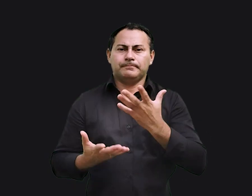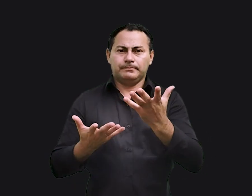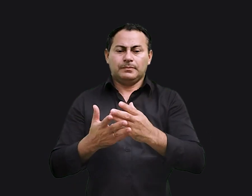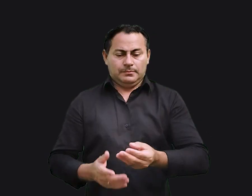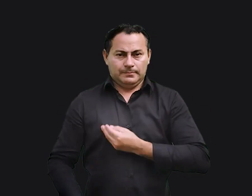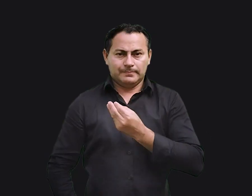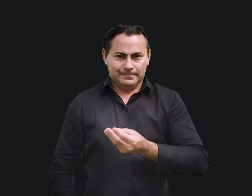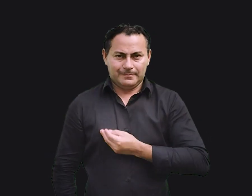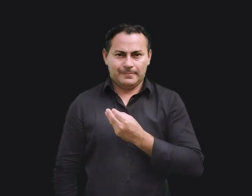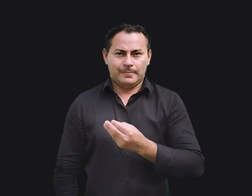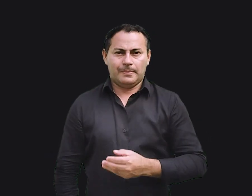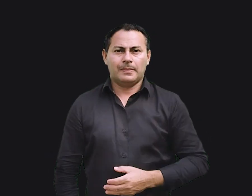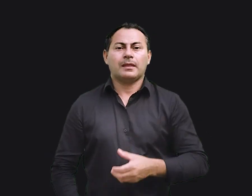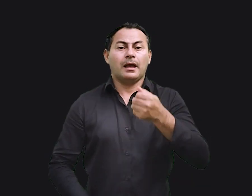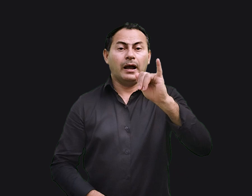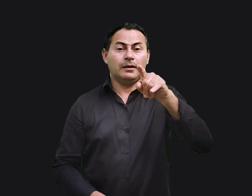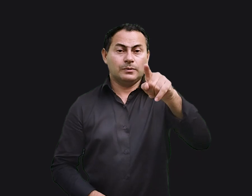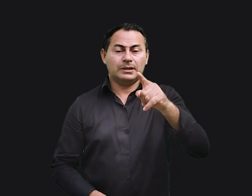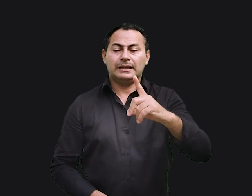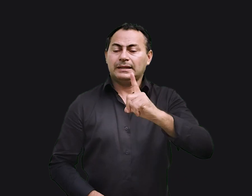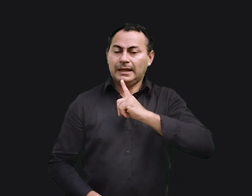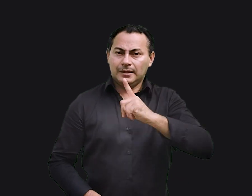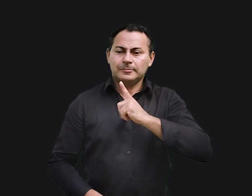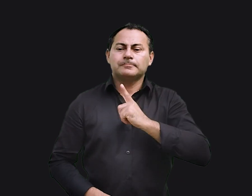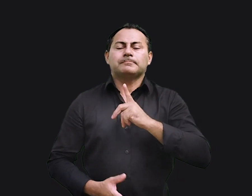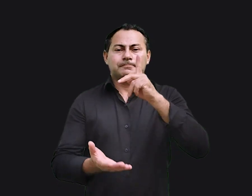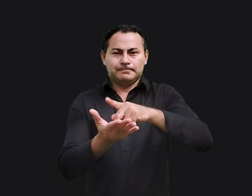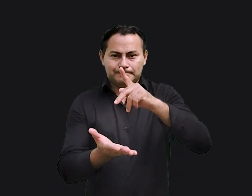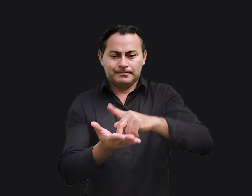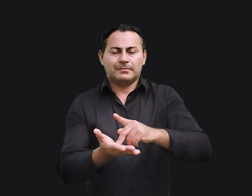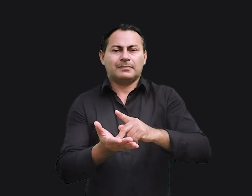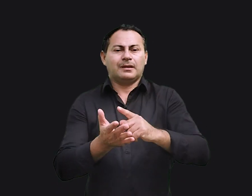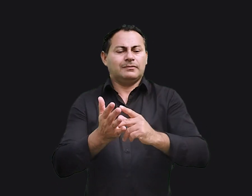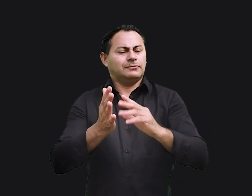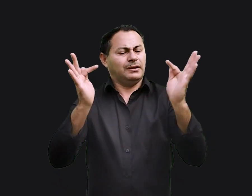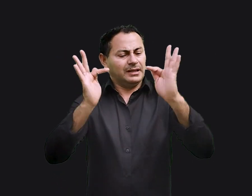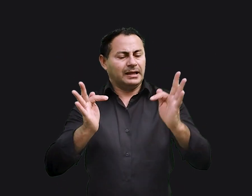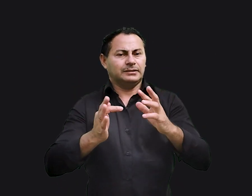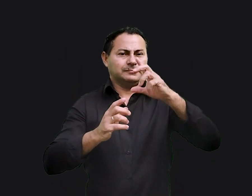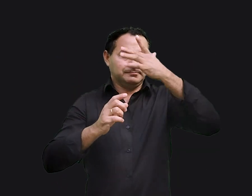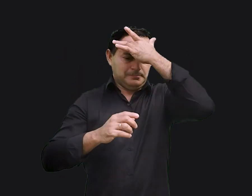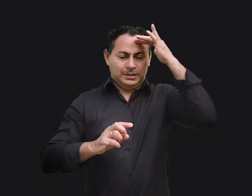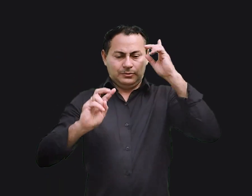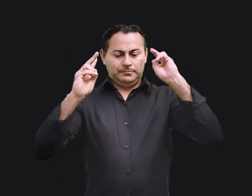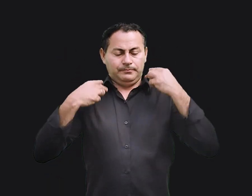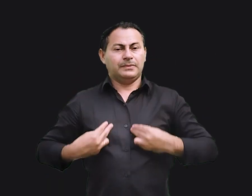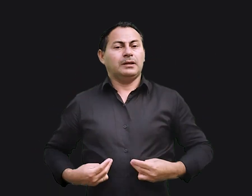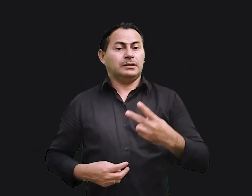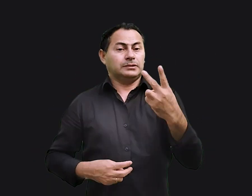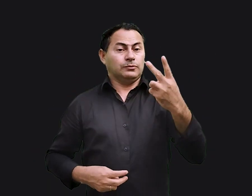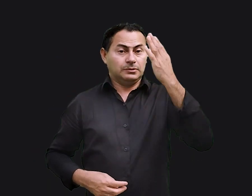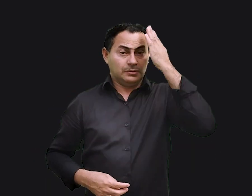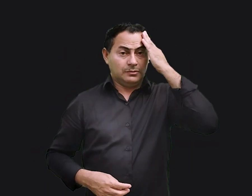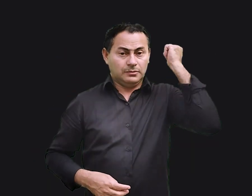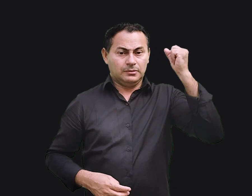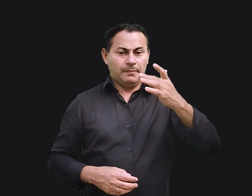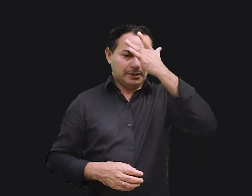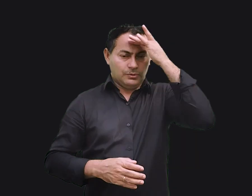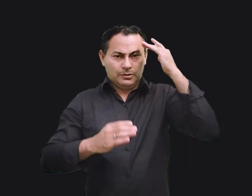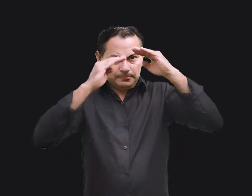sentido para a vida. Aí que você encontrará a realização como ser humano. Segundo Salomão, o homem obediente